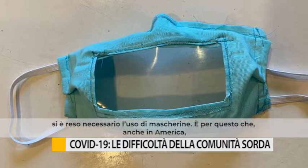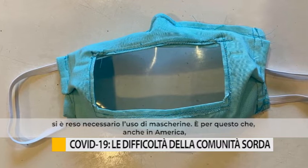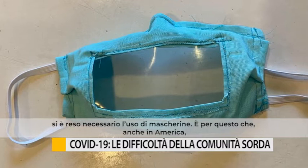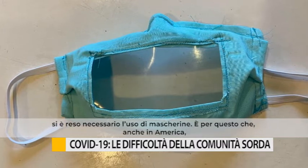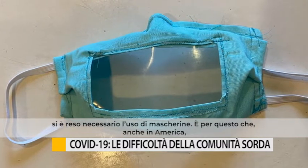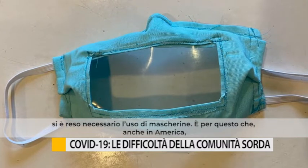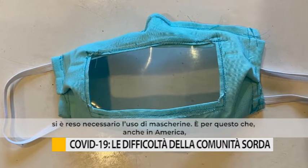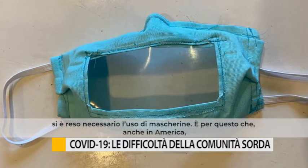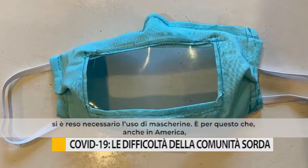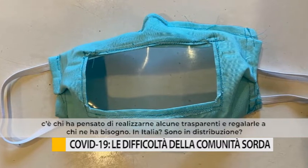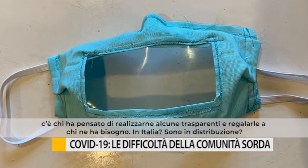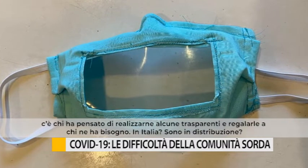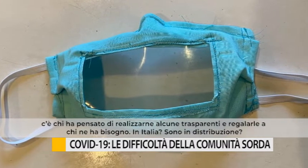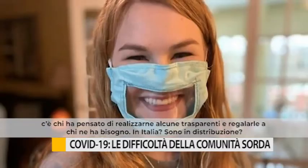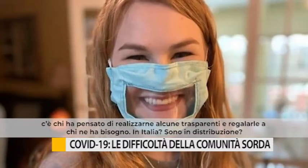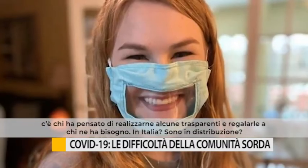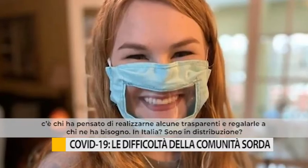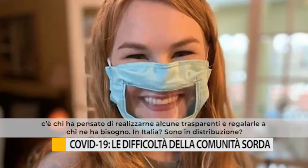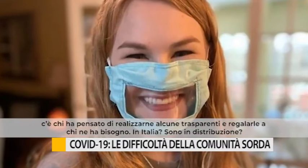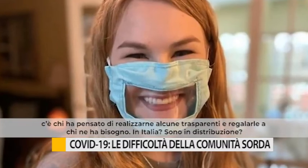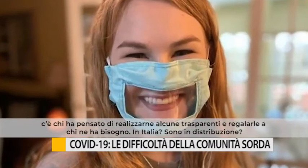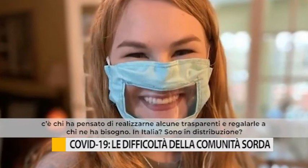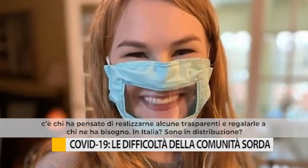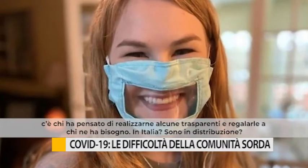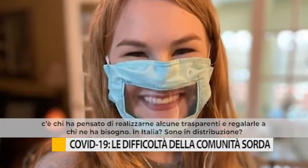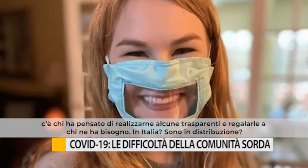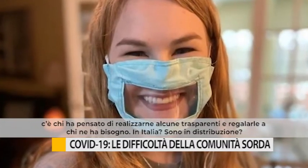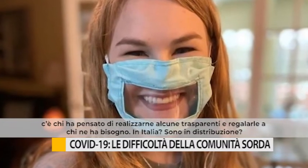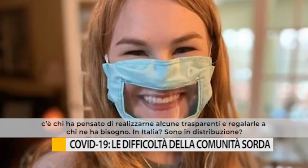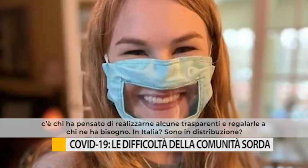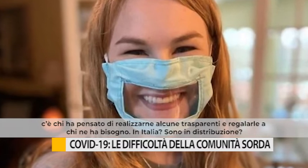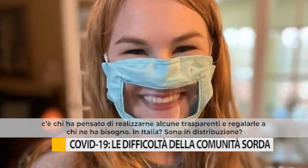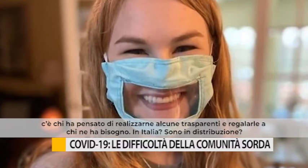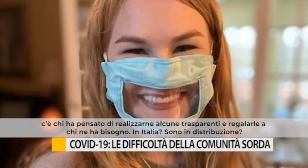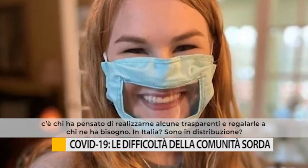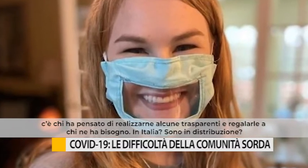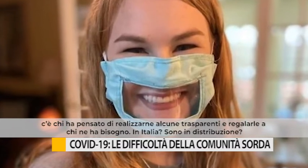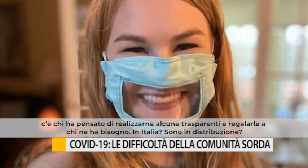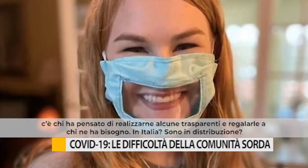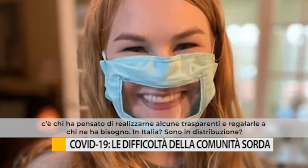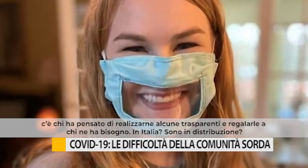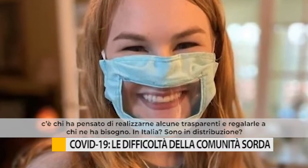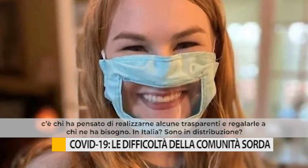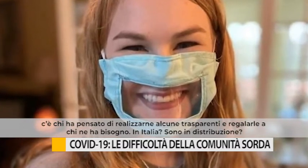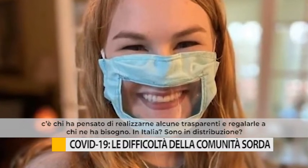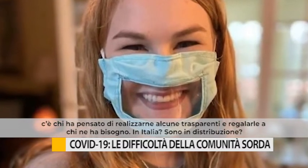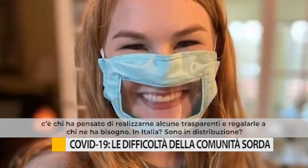che anche in America c'è chi ha pensato di realizzarne alcune trasparenti e regalarle a chi ne ha bisogno. In Italia